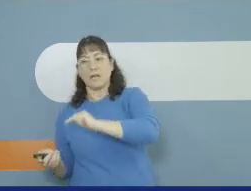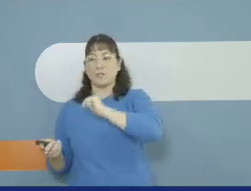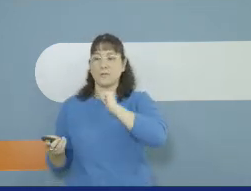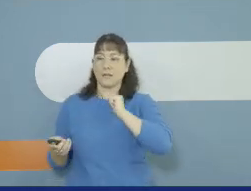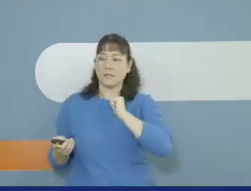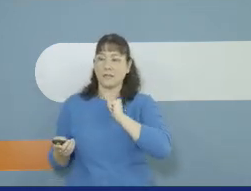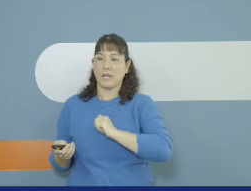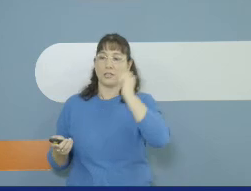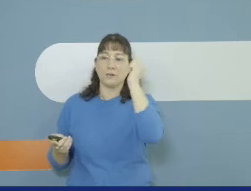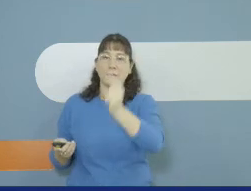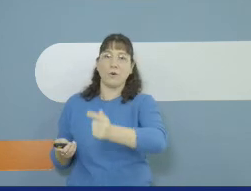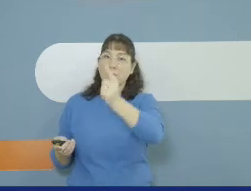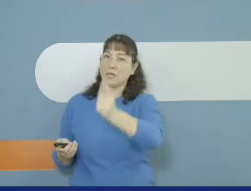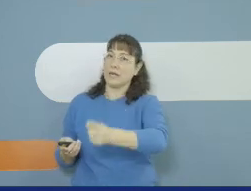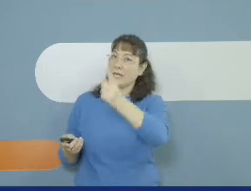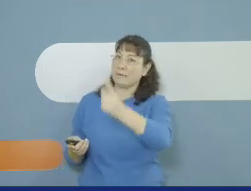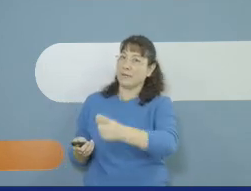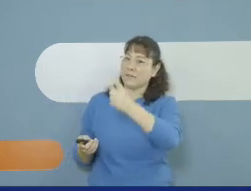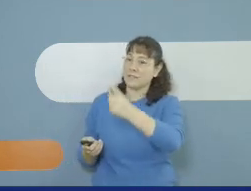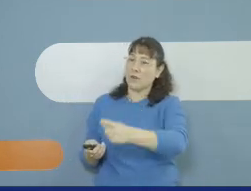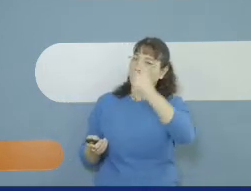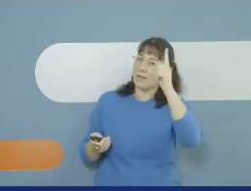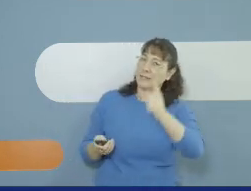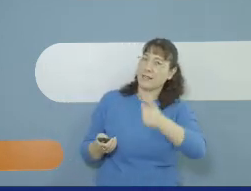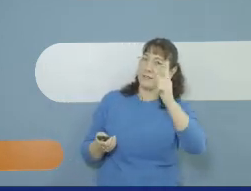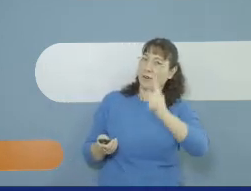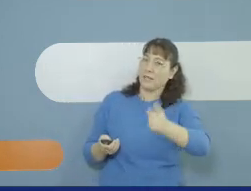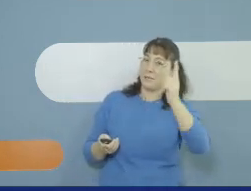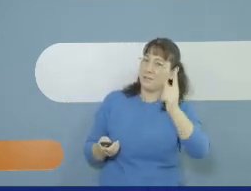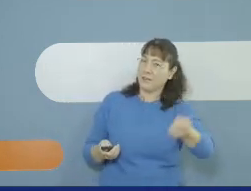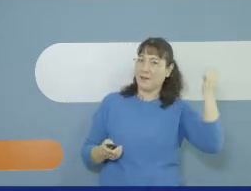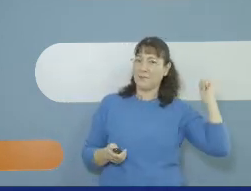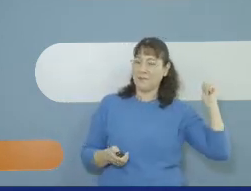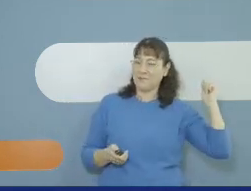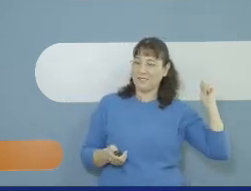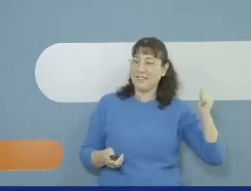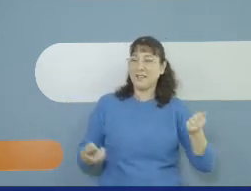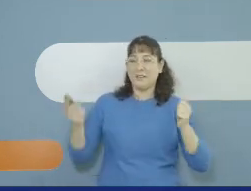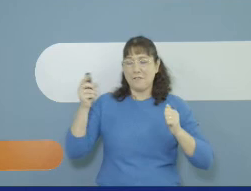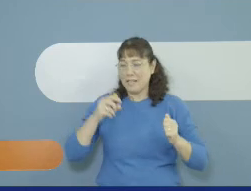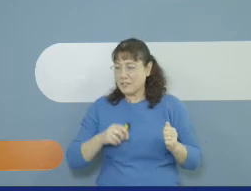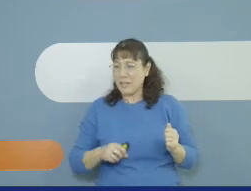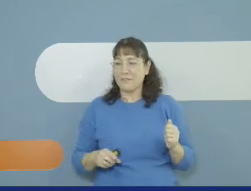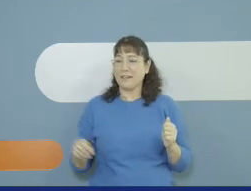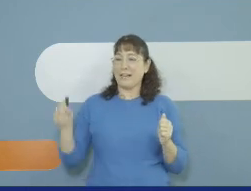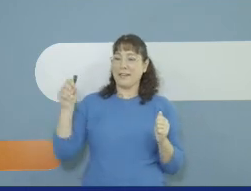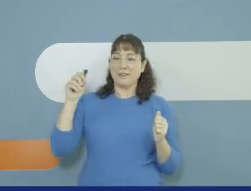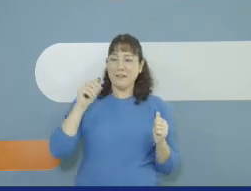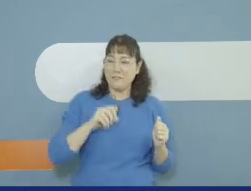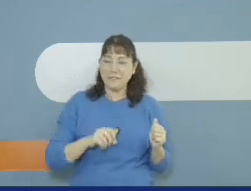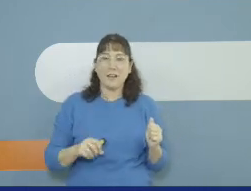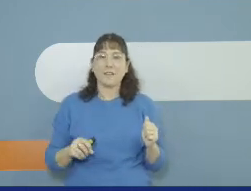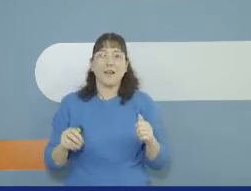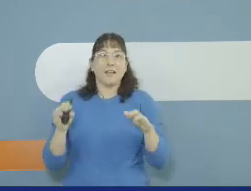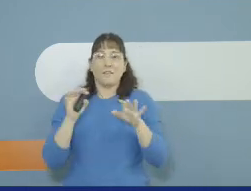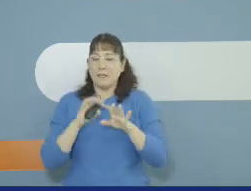מקש עם סרט חדש בבוקר של קיץ בעיר וזוער את סבתא הולכים לבקר ואז השתלב הכלב